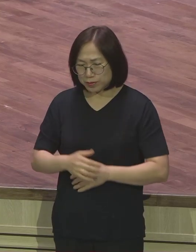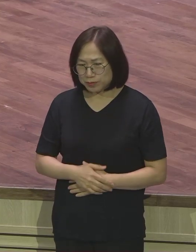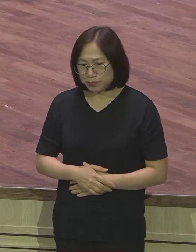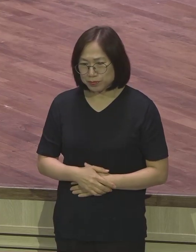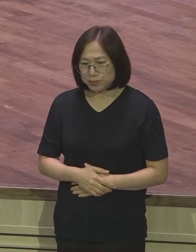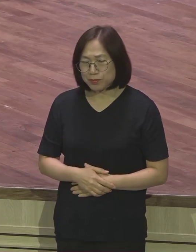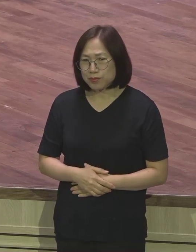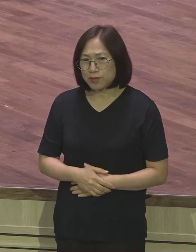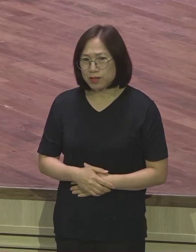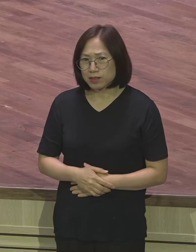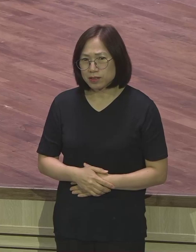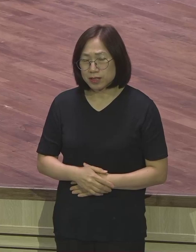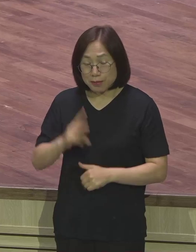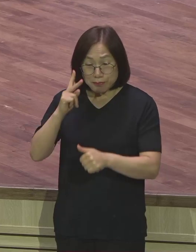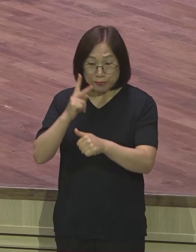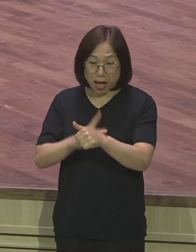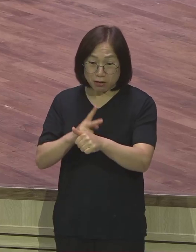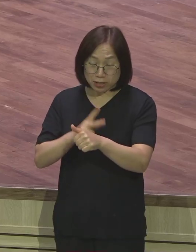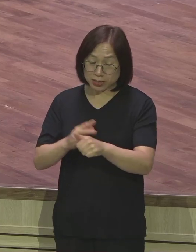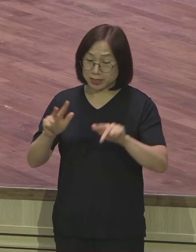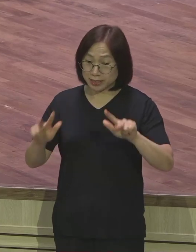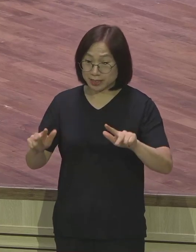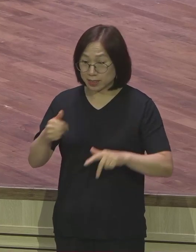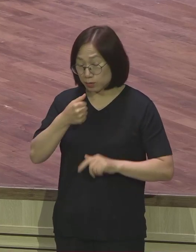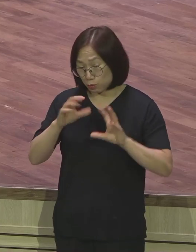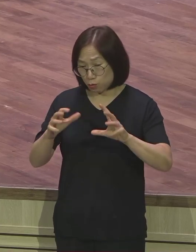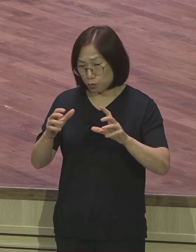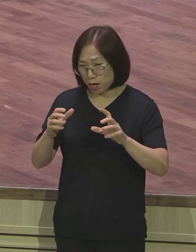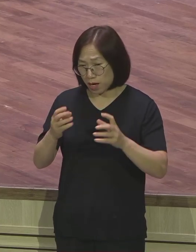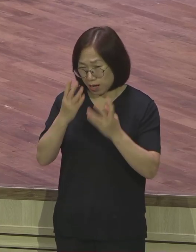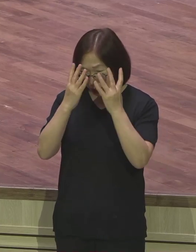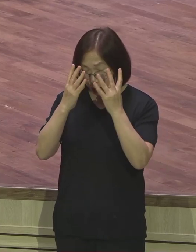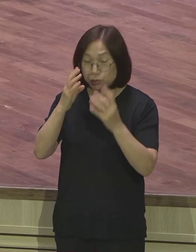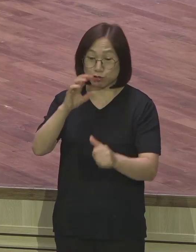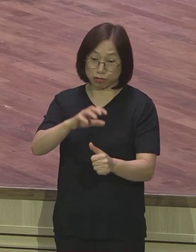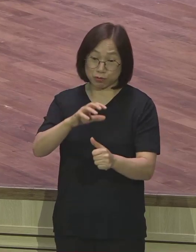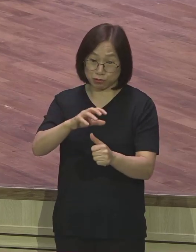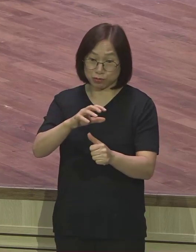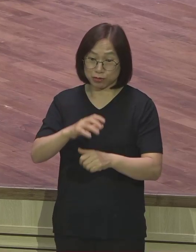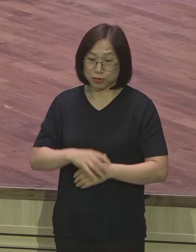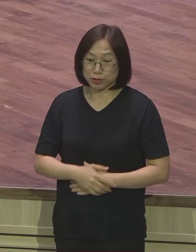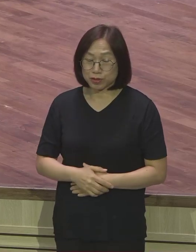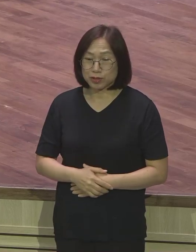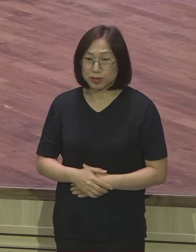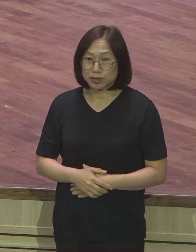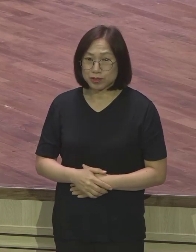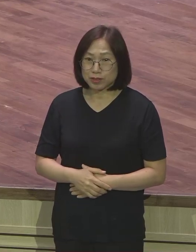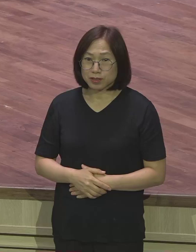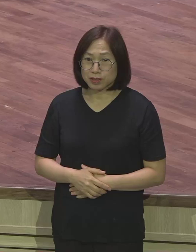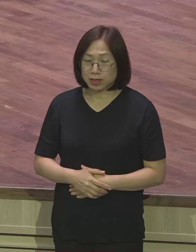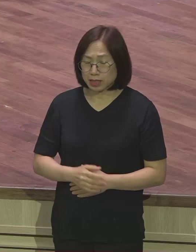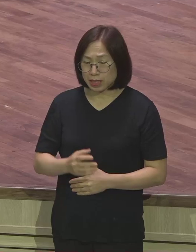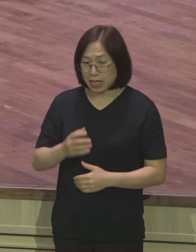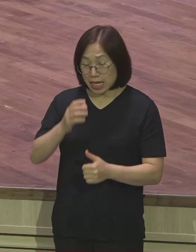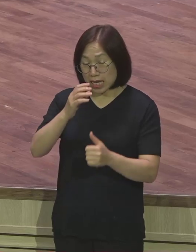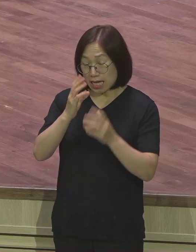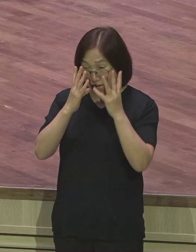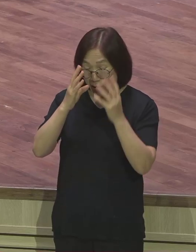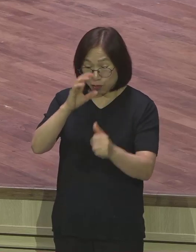사도 바울은 지금 로마 감옥에 수감되어 있습니다 감옥에 있는 사람에게 얼마나